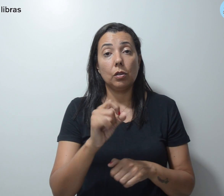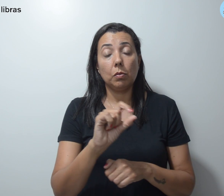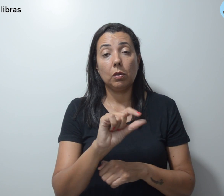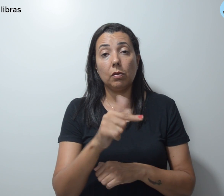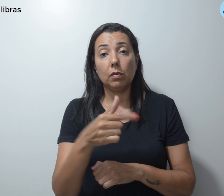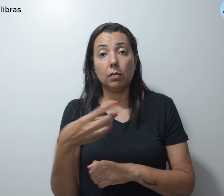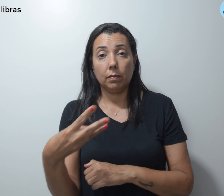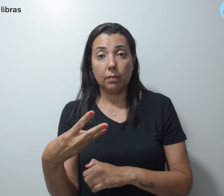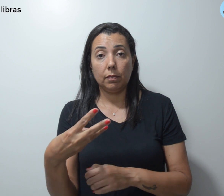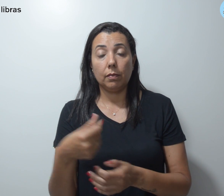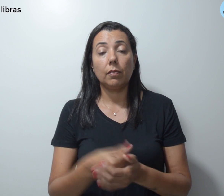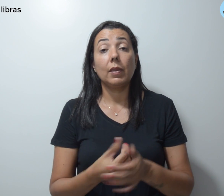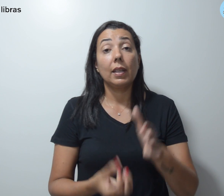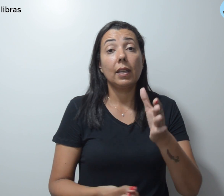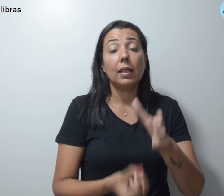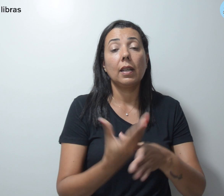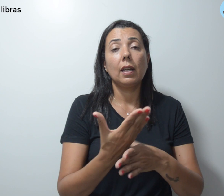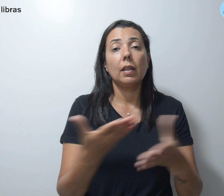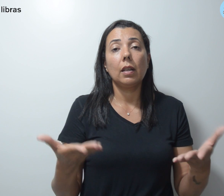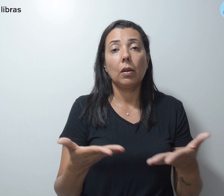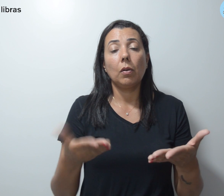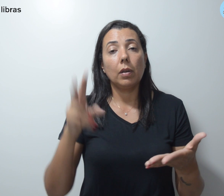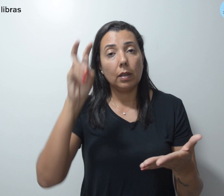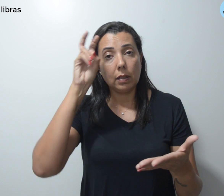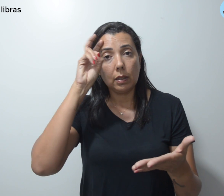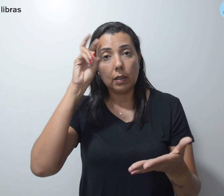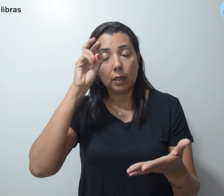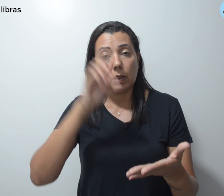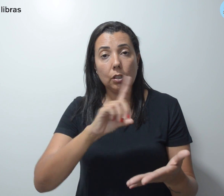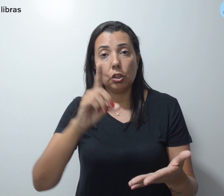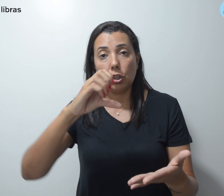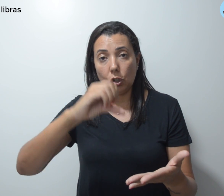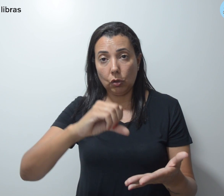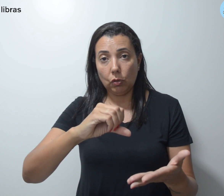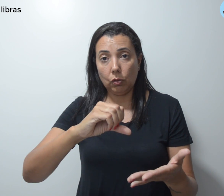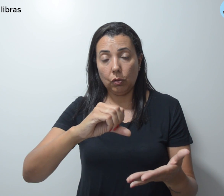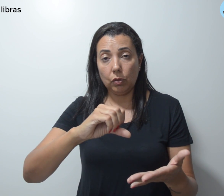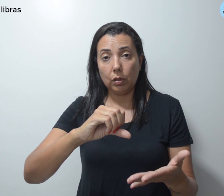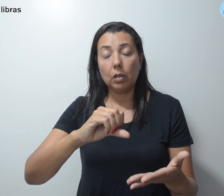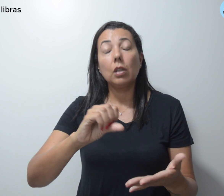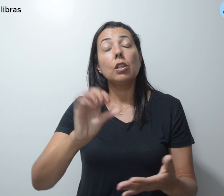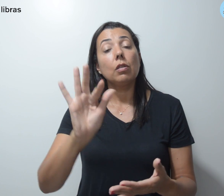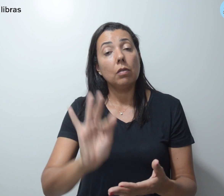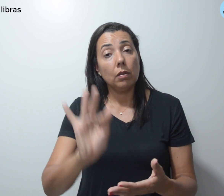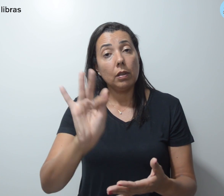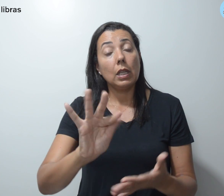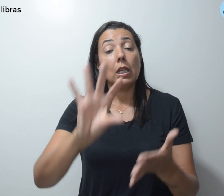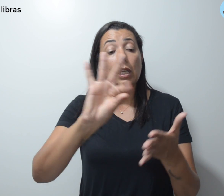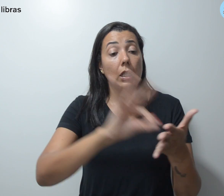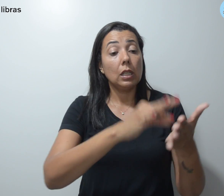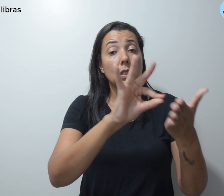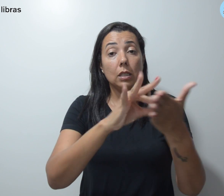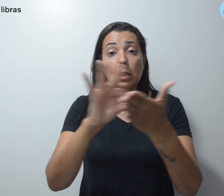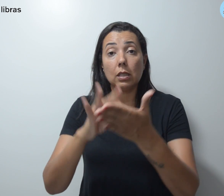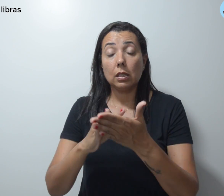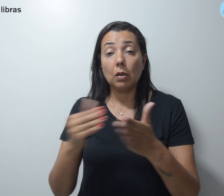lançado nesta quinta-feira 9 do 2. As inscrições vão até dia